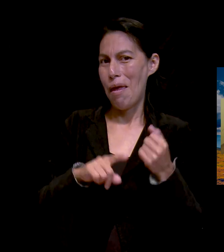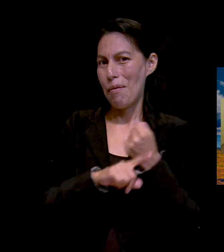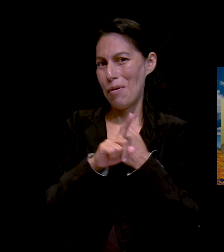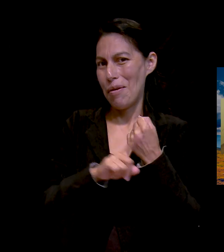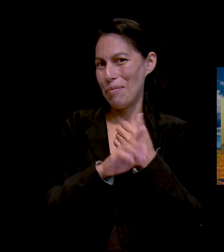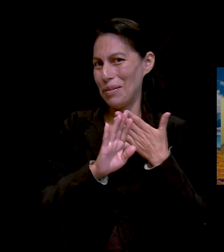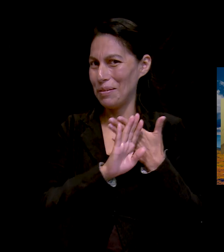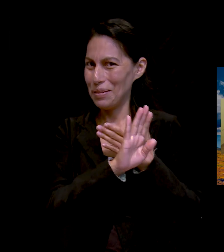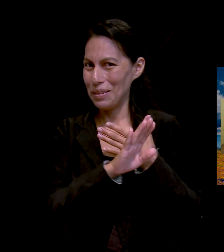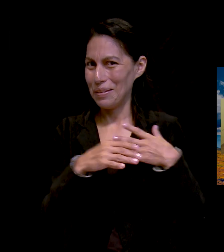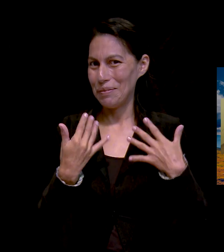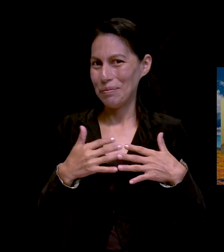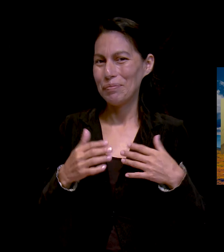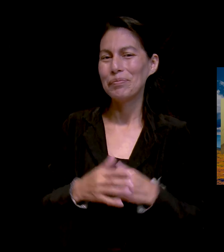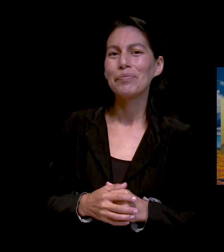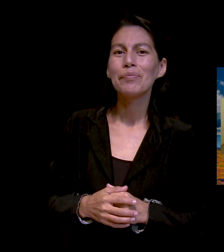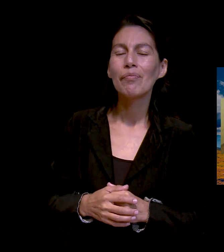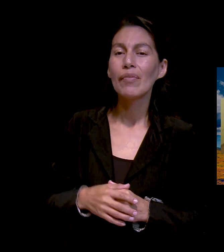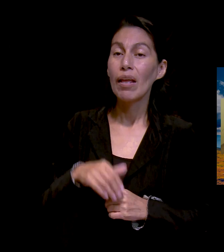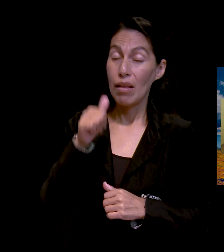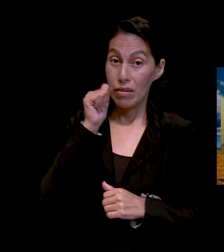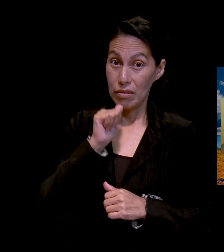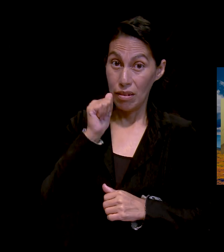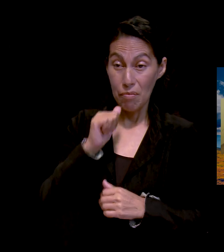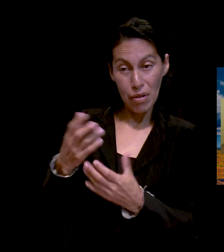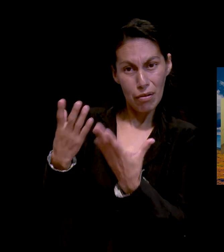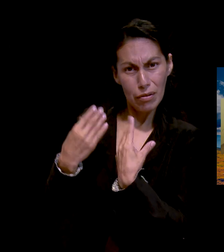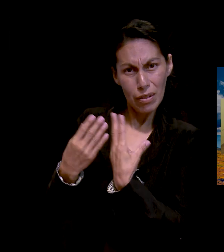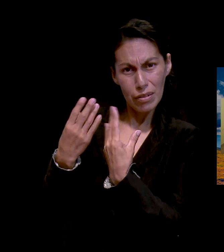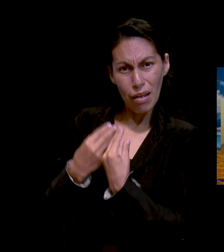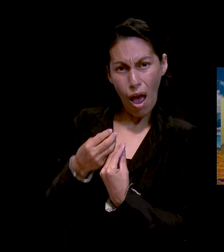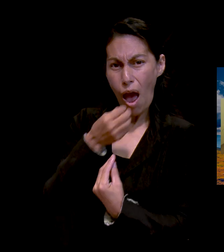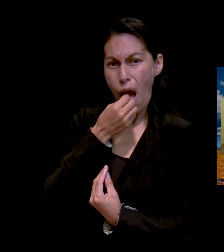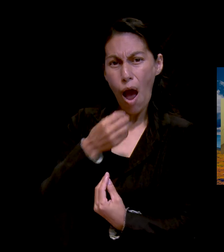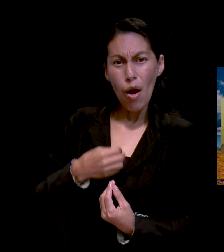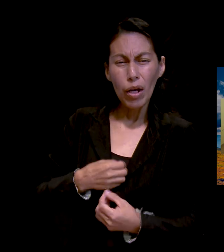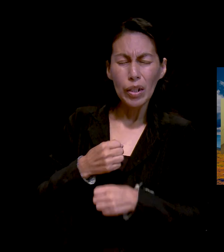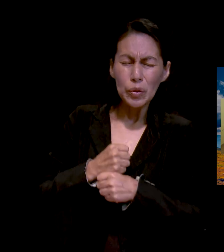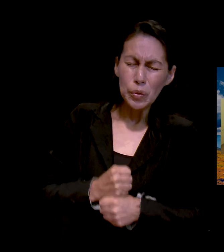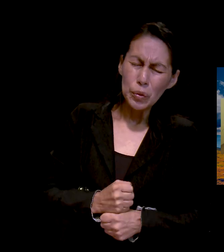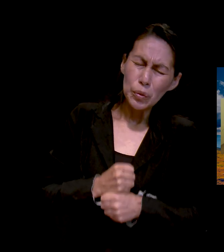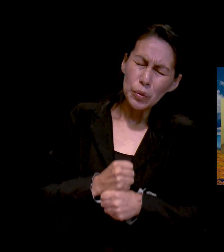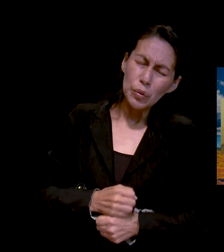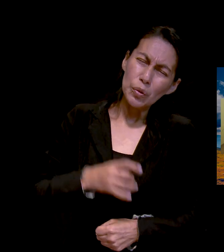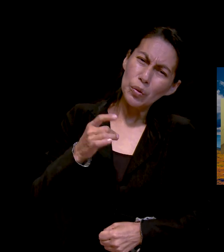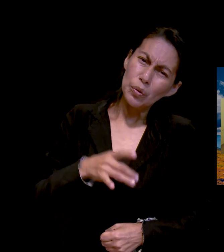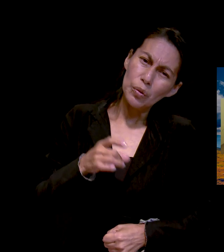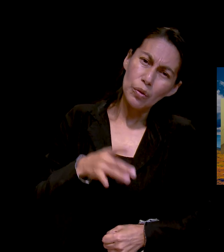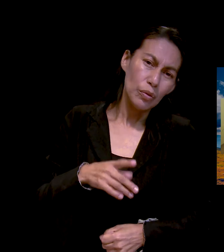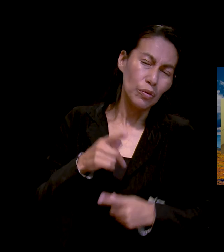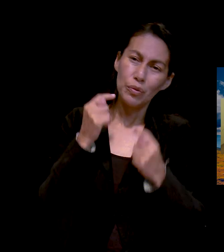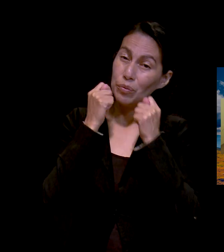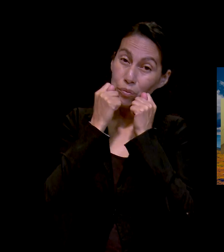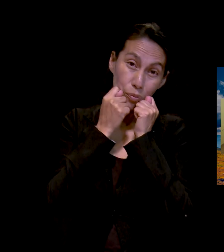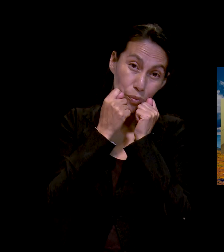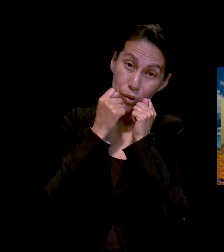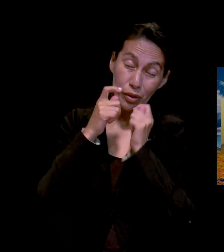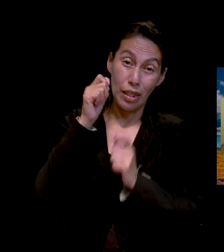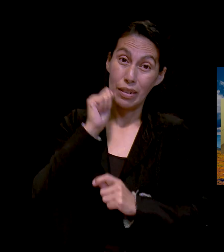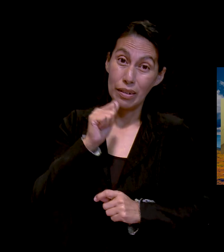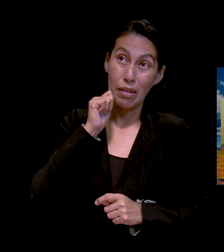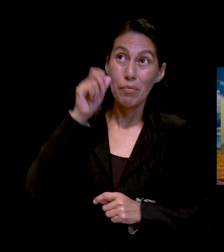Así que ellos siempre nos inculcaron que en medio del dolor nosotros debemos de depender siempre de Dios. Amén, amén, Mari.